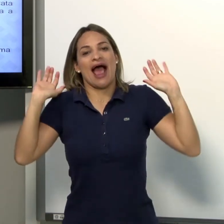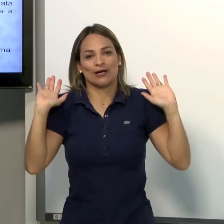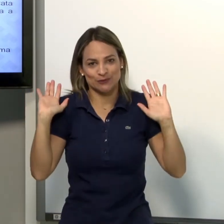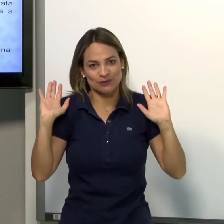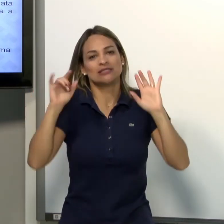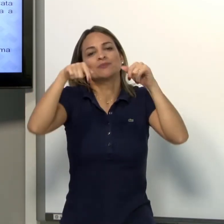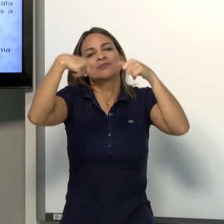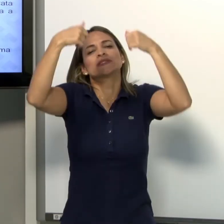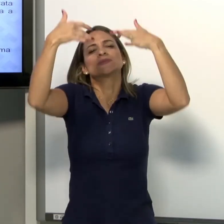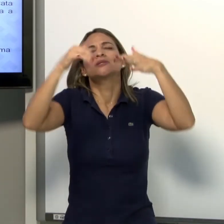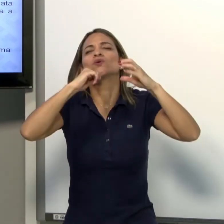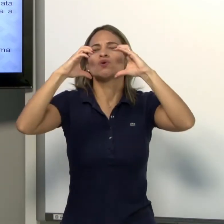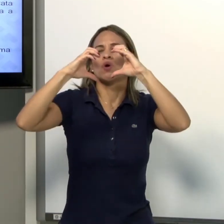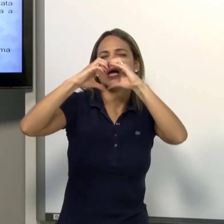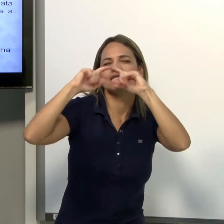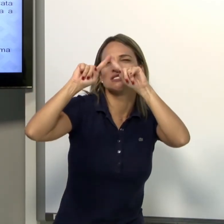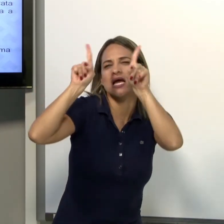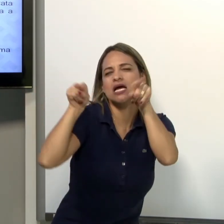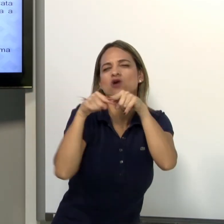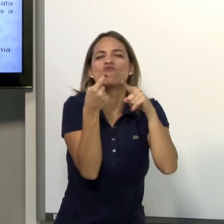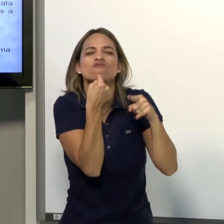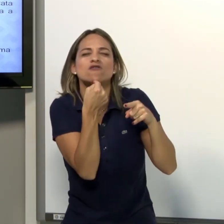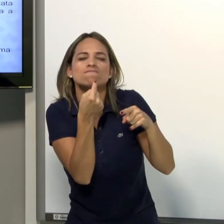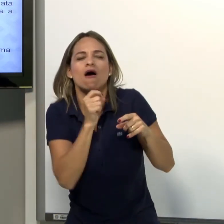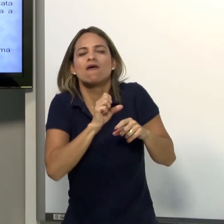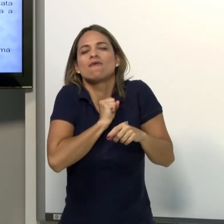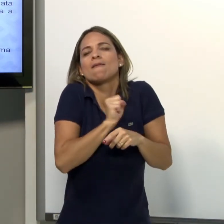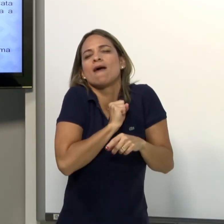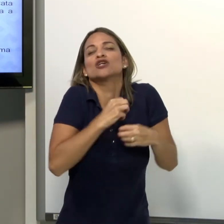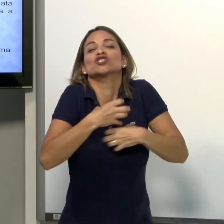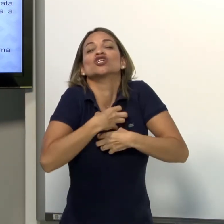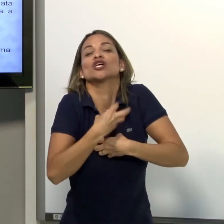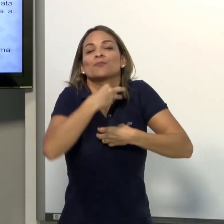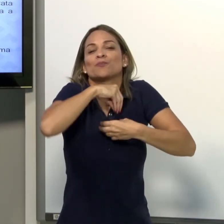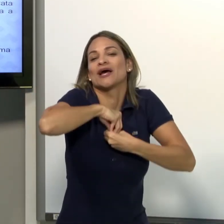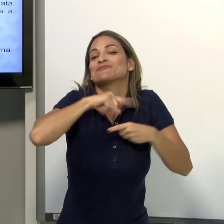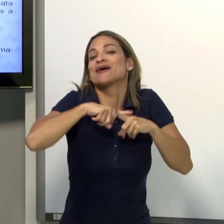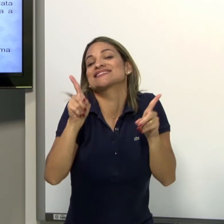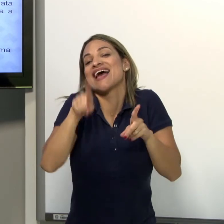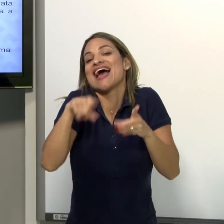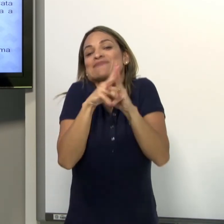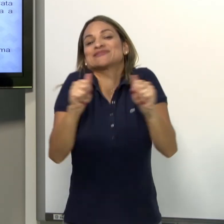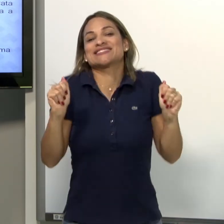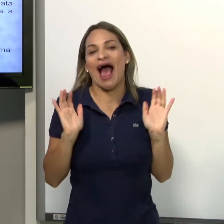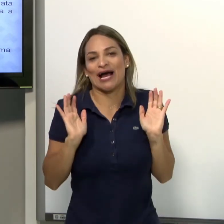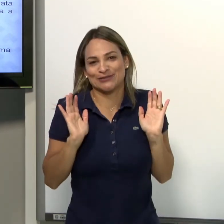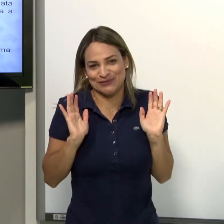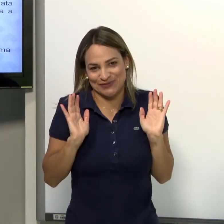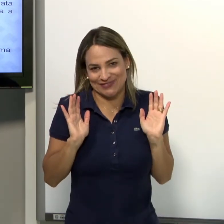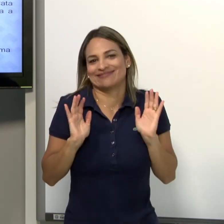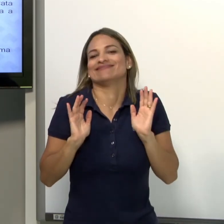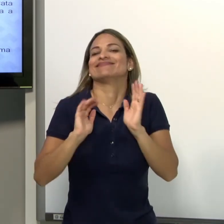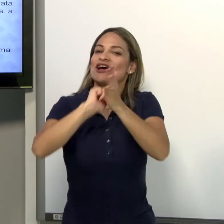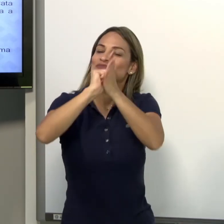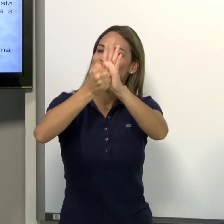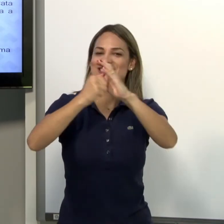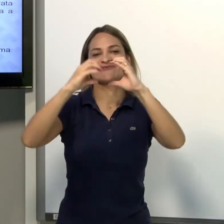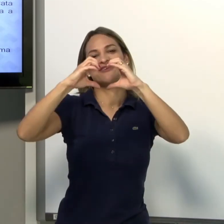explicar. Por exemplo, o coração, ele é assim. A forma dele é assim. Ele é vermelho. Então, na